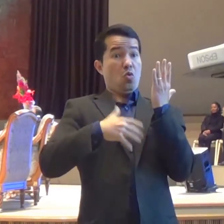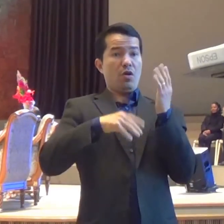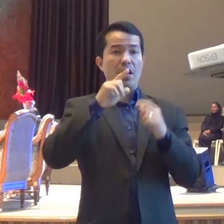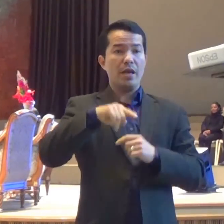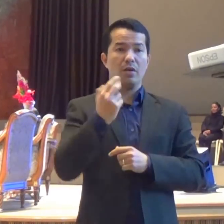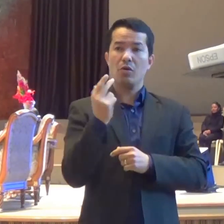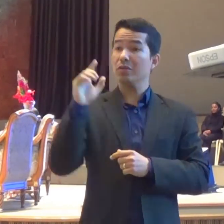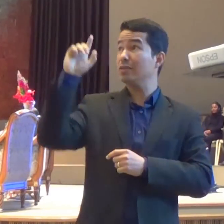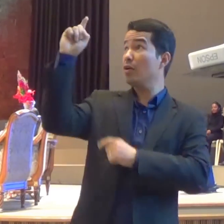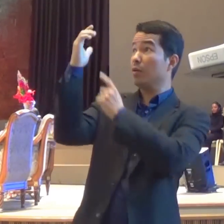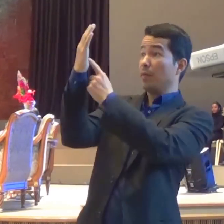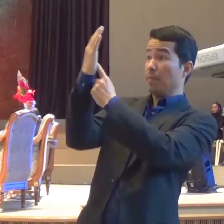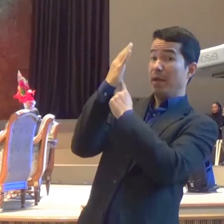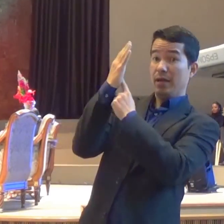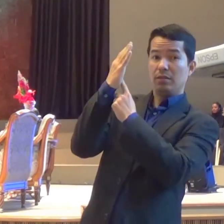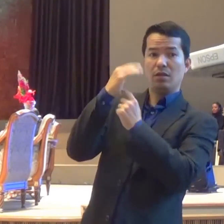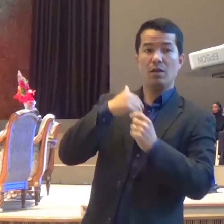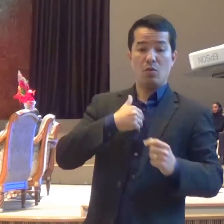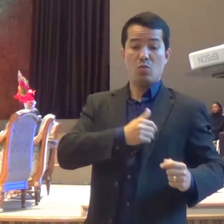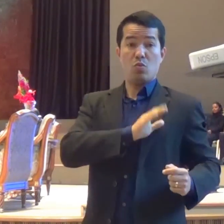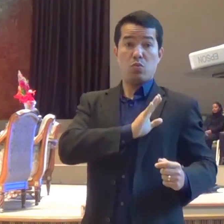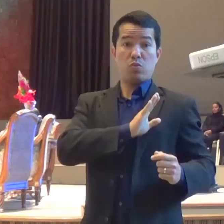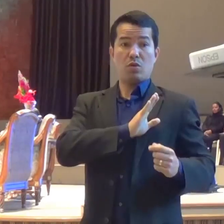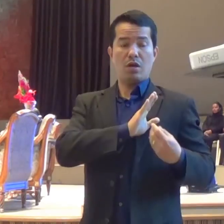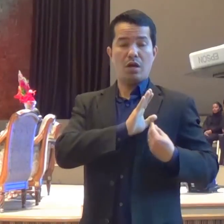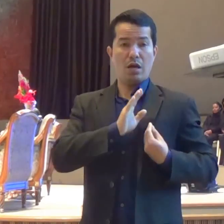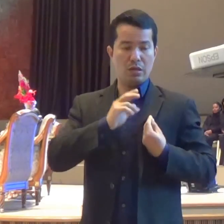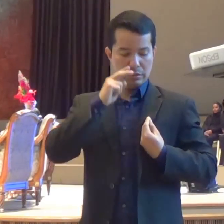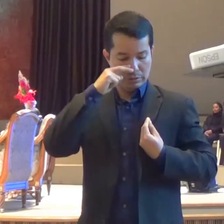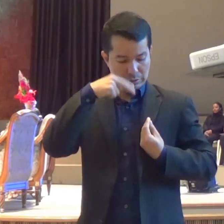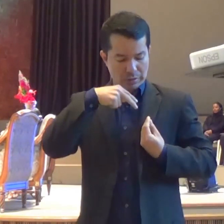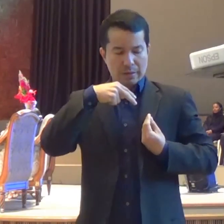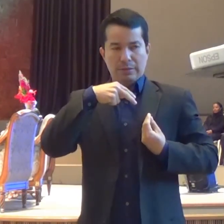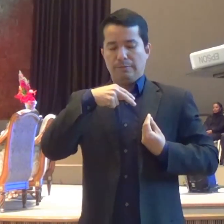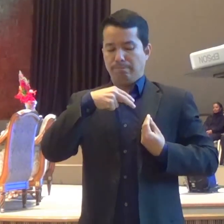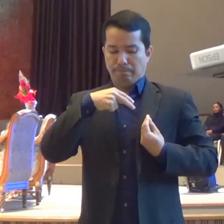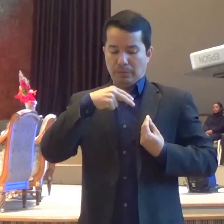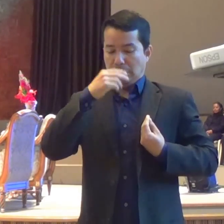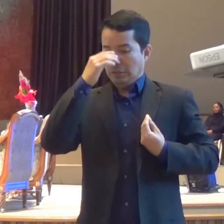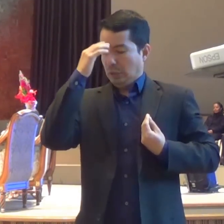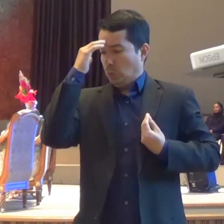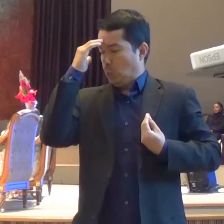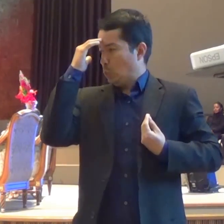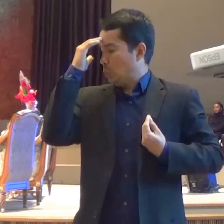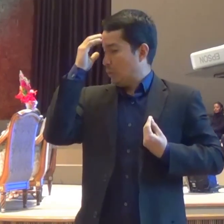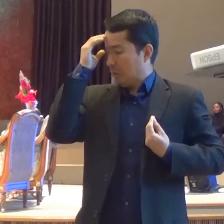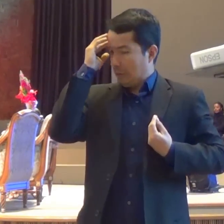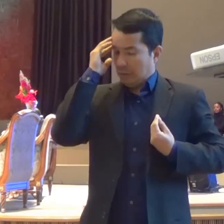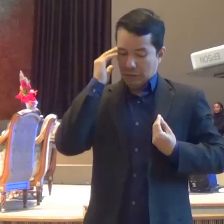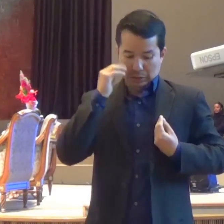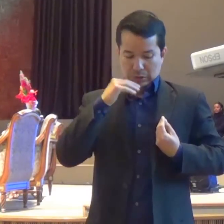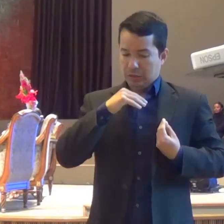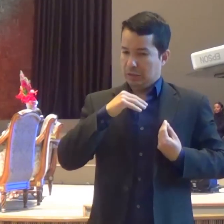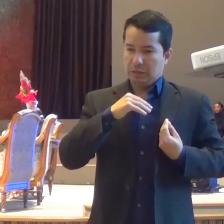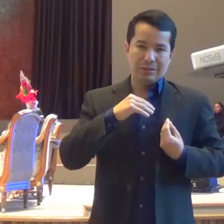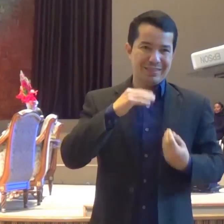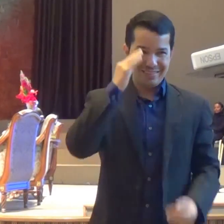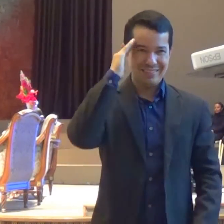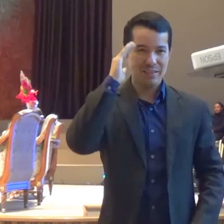revela o nosso coração para nós mesmos, tá? E como é que ele faz isso? Mas hoje eu vou falar de